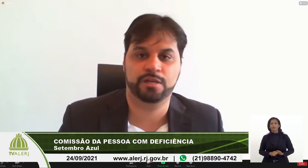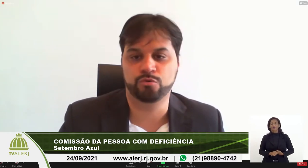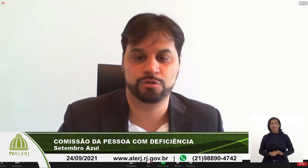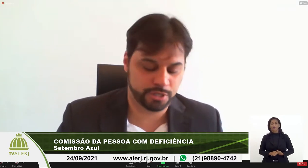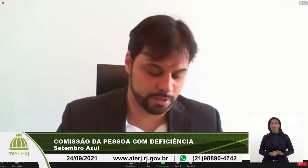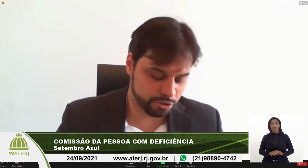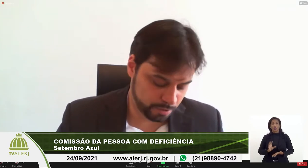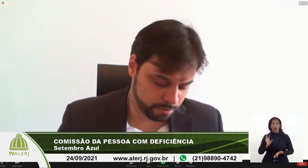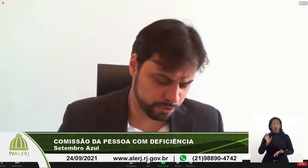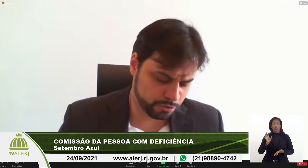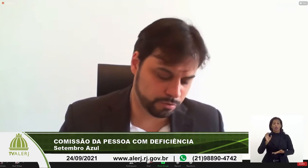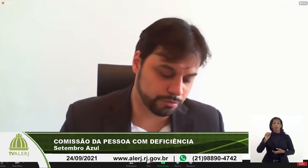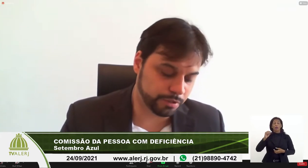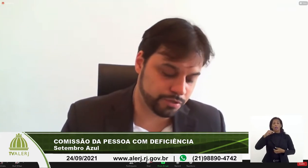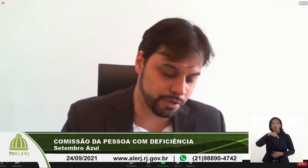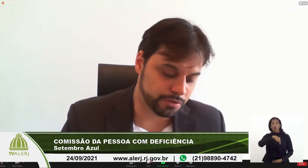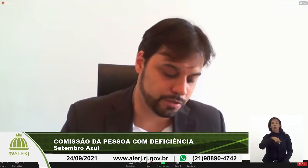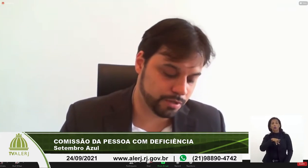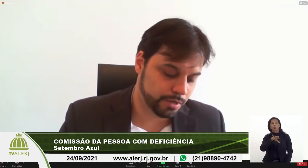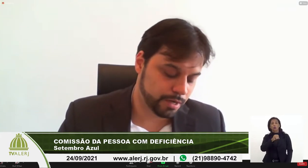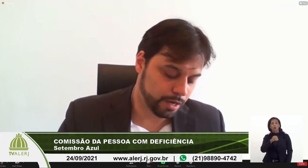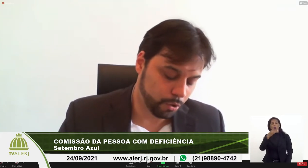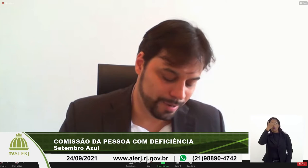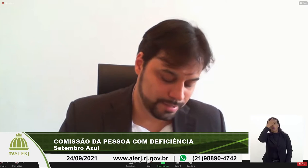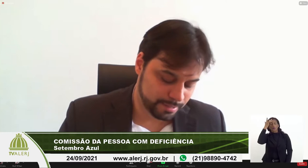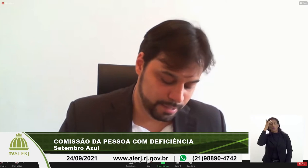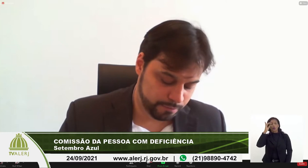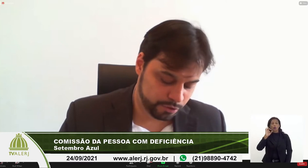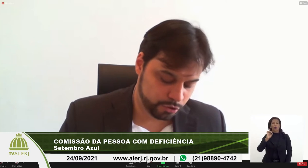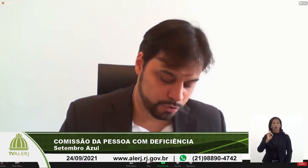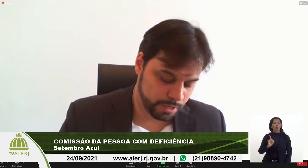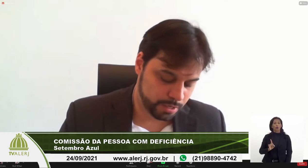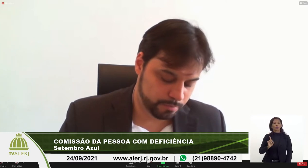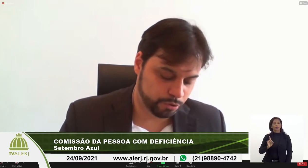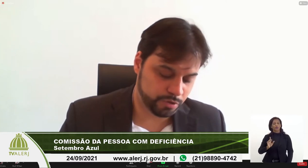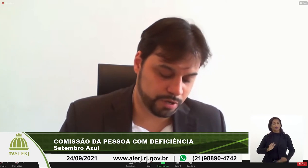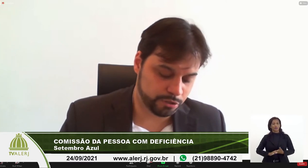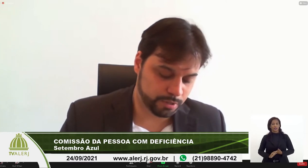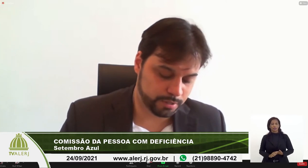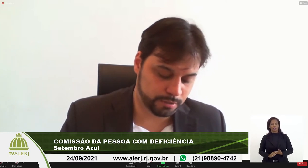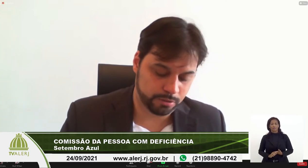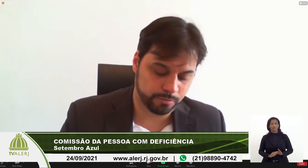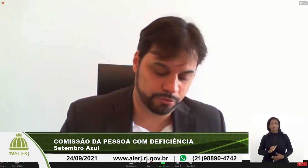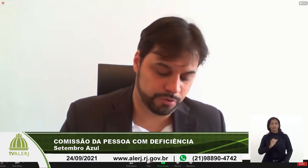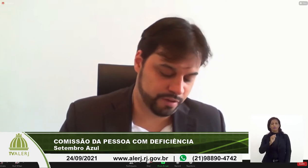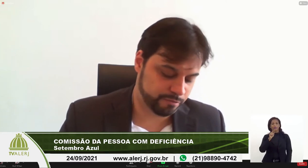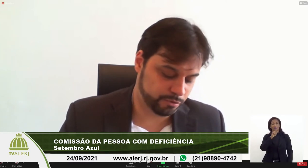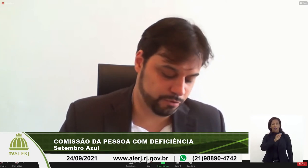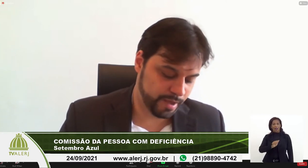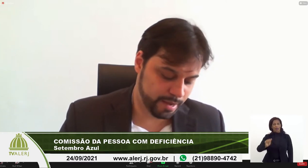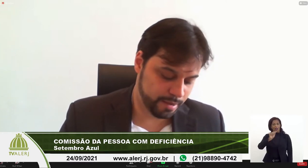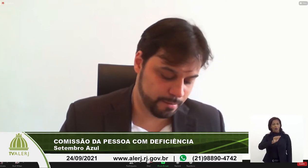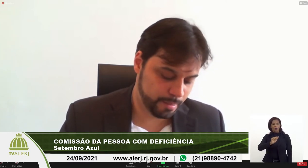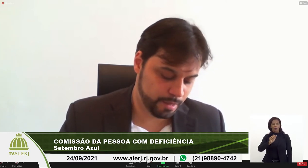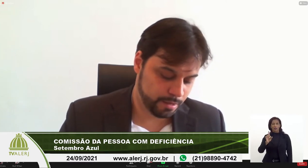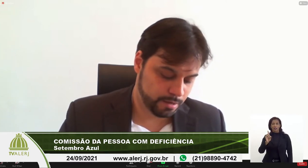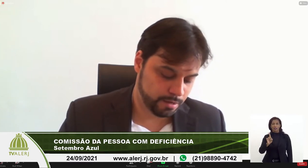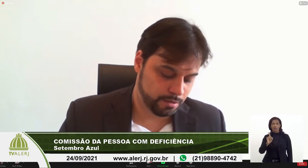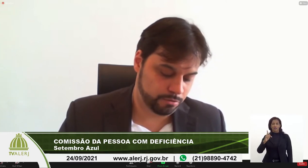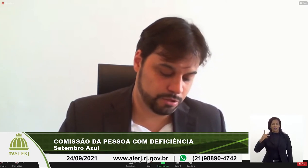que é núcleo de atendimento à pessoa com deficiência arroba defensoria ponto rj ponto def.br